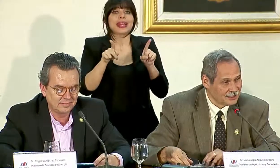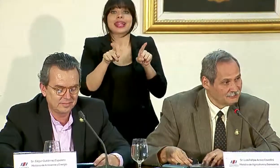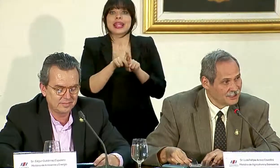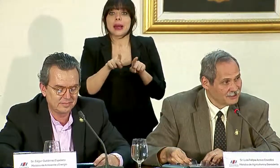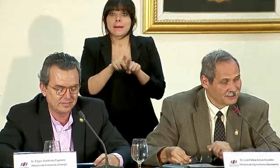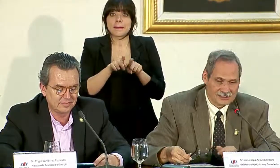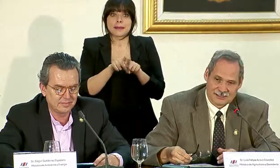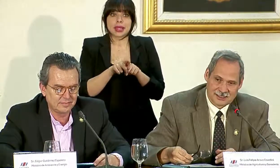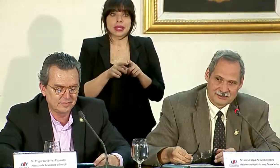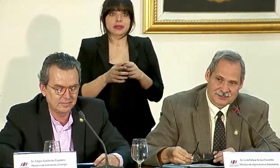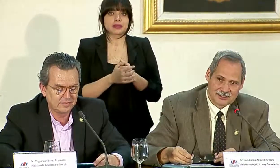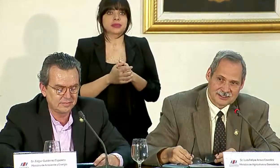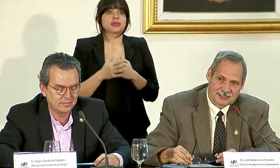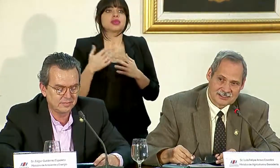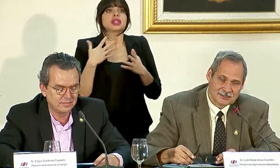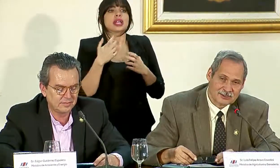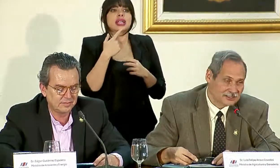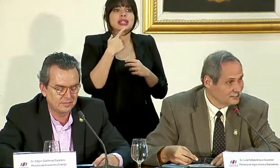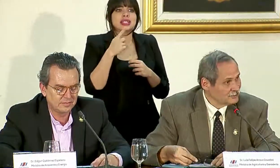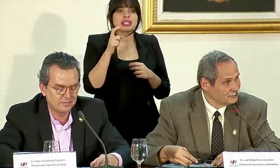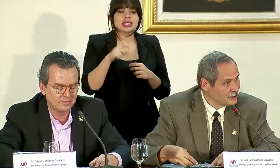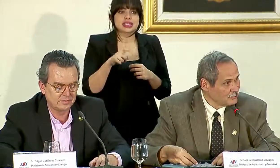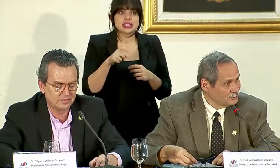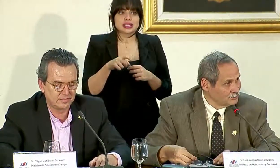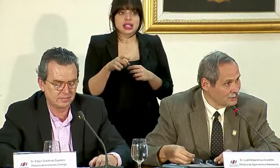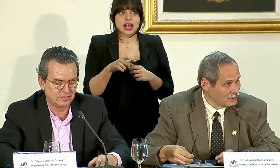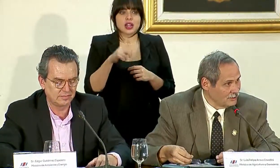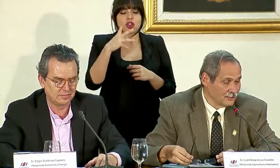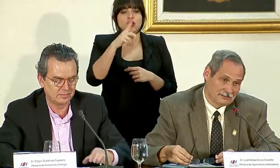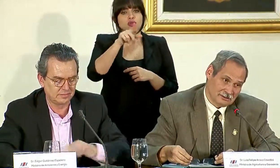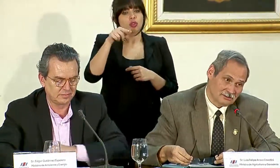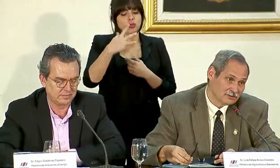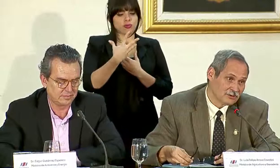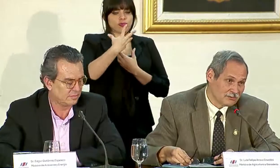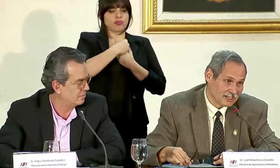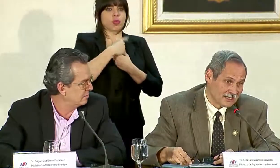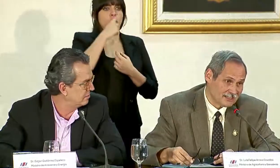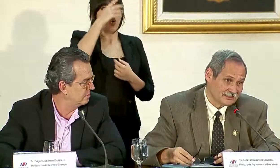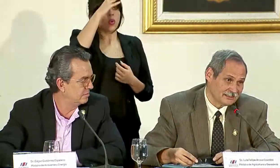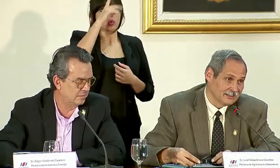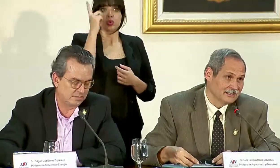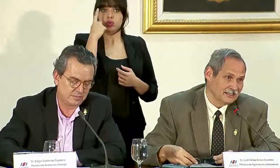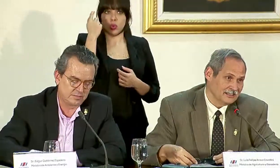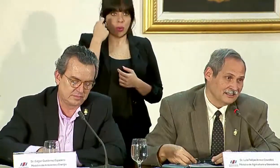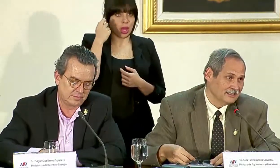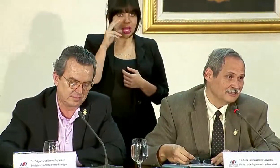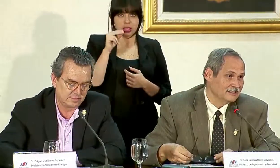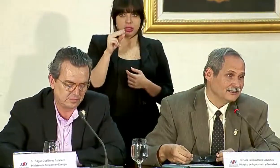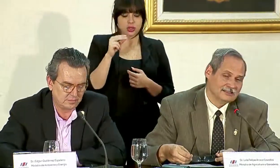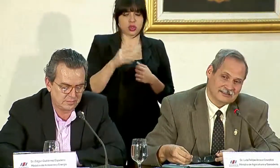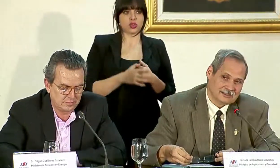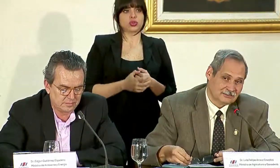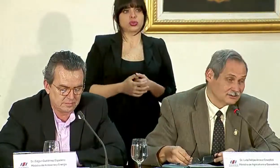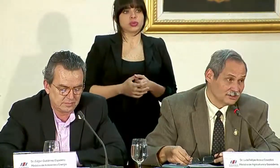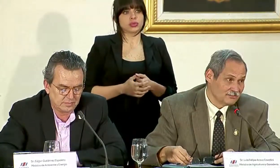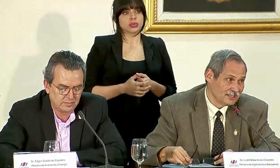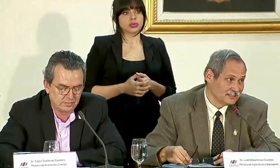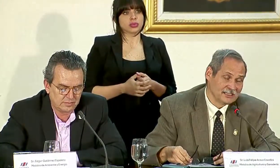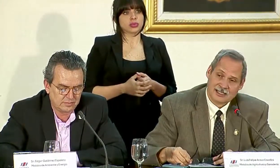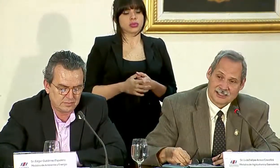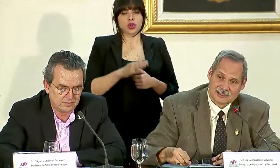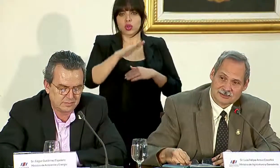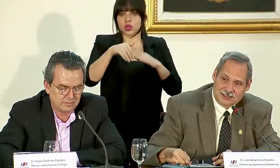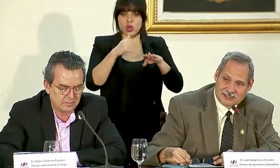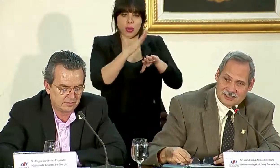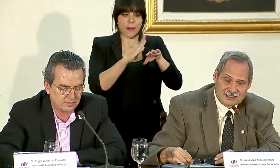también quiero decir que es necesario que entremos en una cultura, y no sólo en Guanacaste, sino en todo el